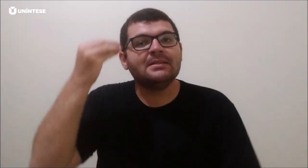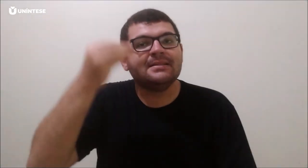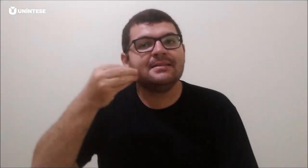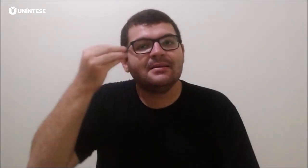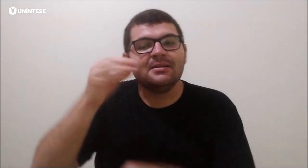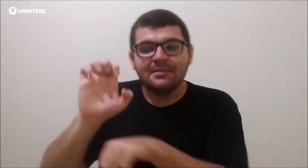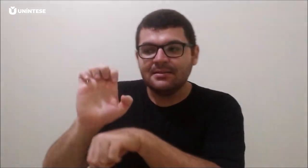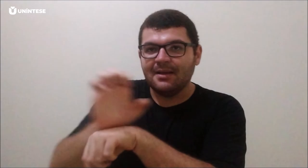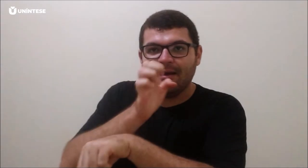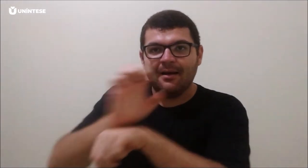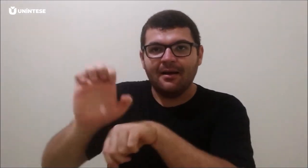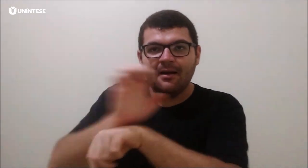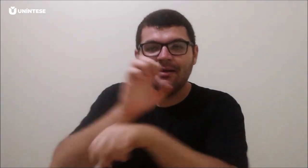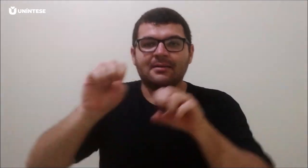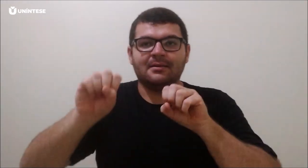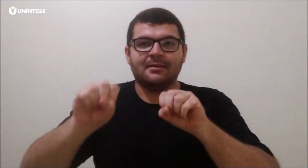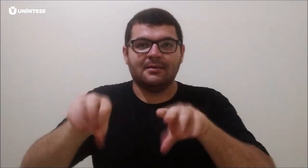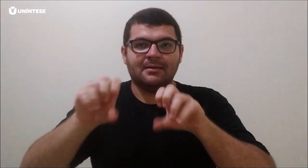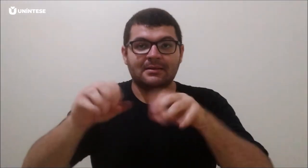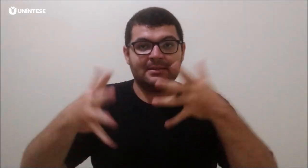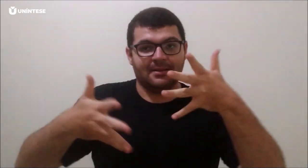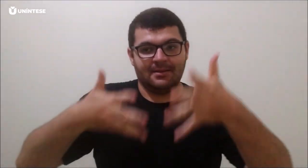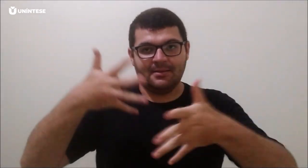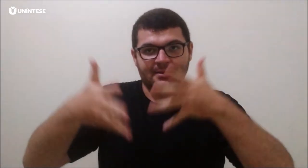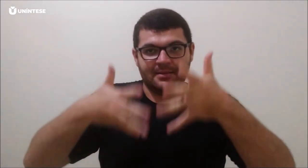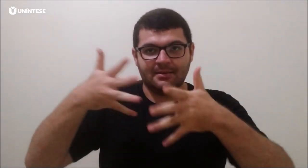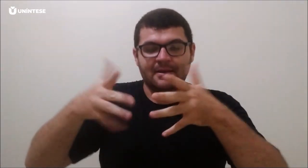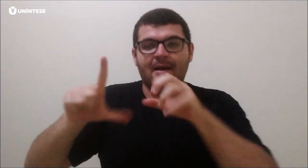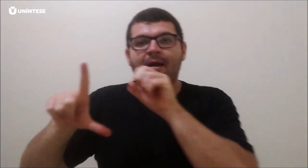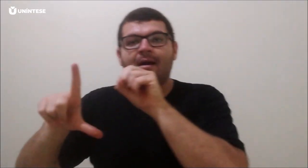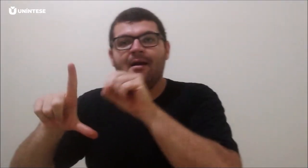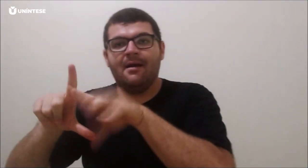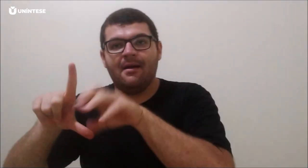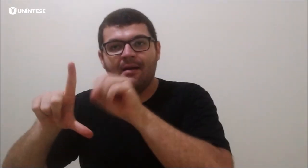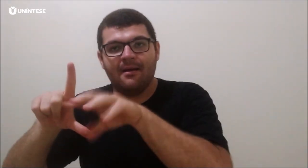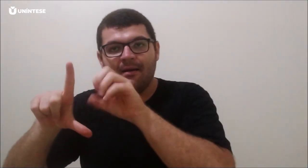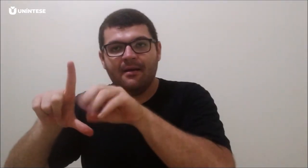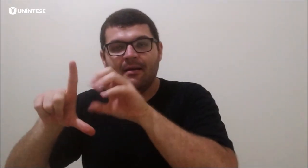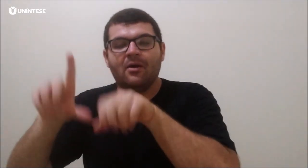Licenciatura em Química e os Desafios do Ensino Remoto.